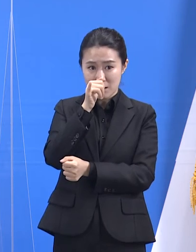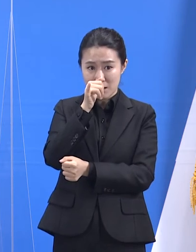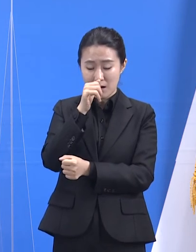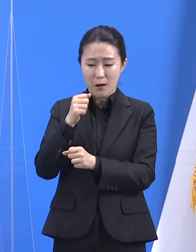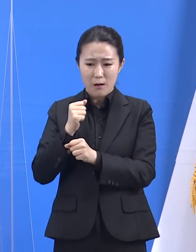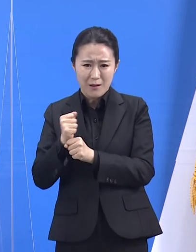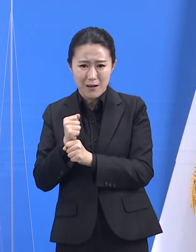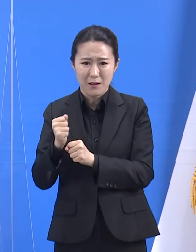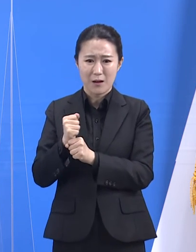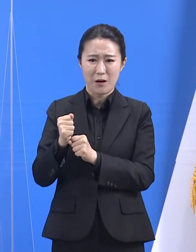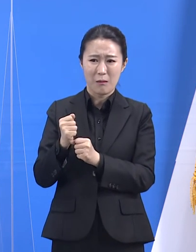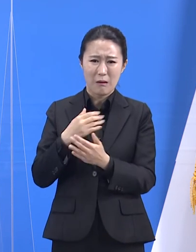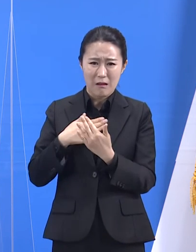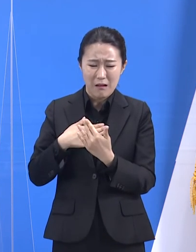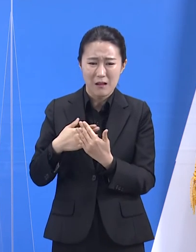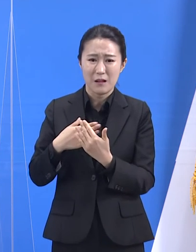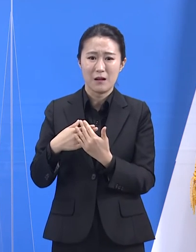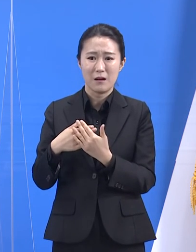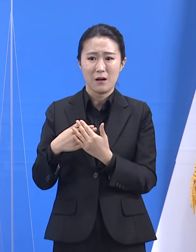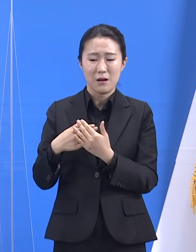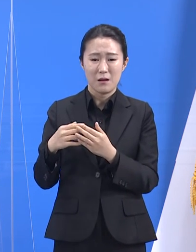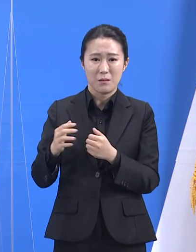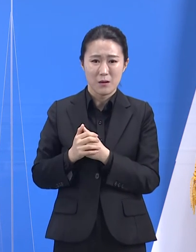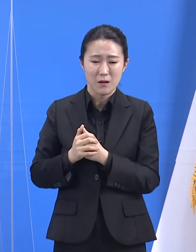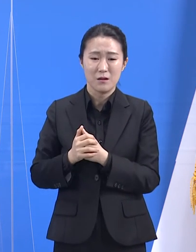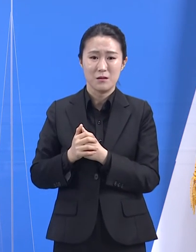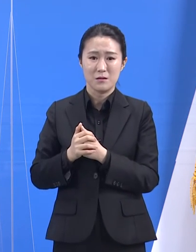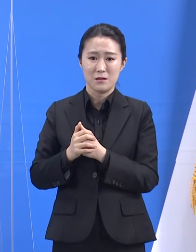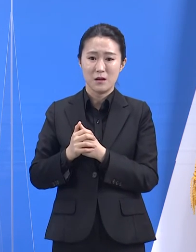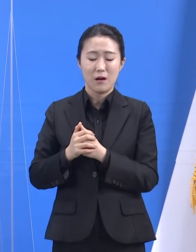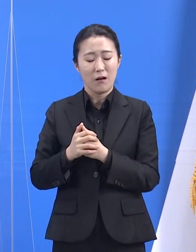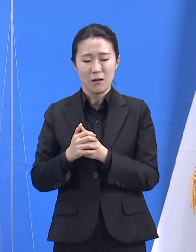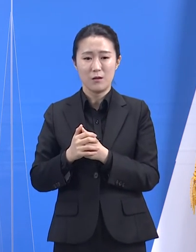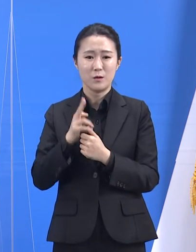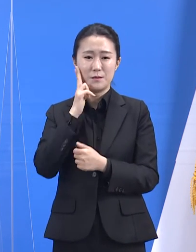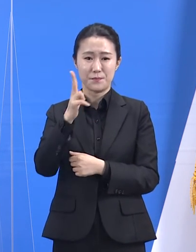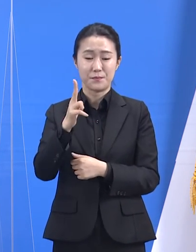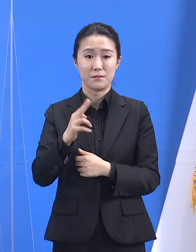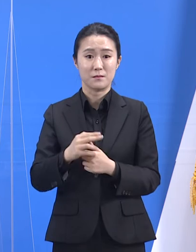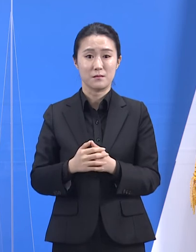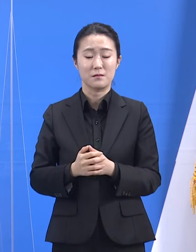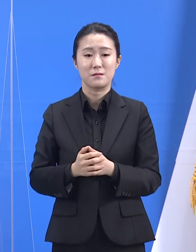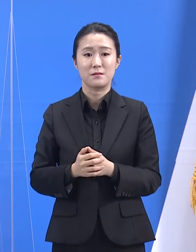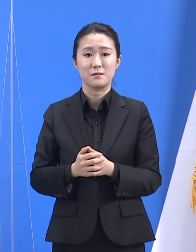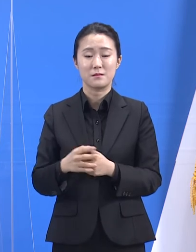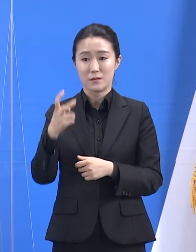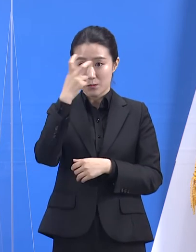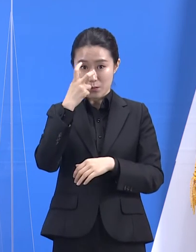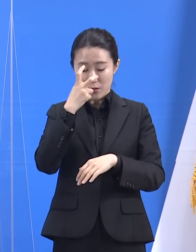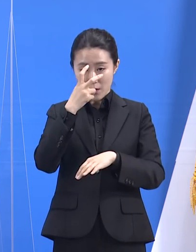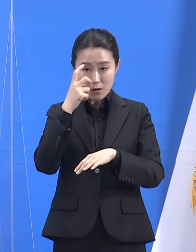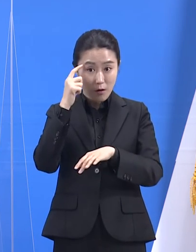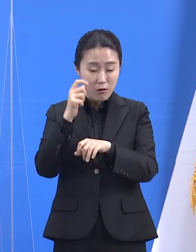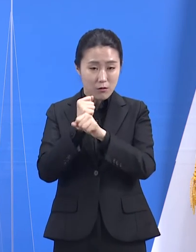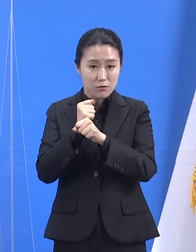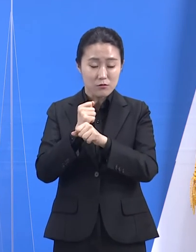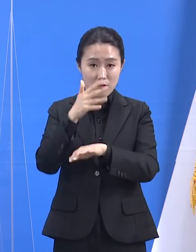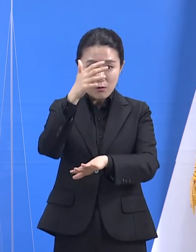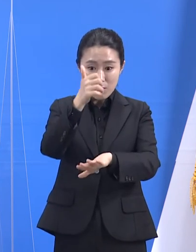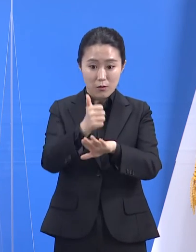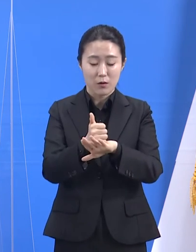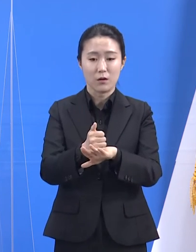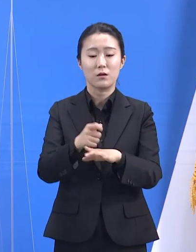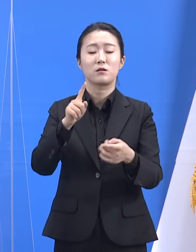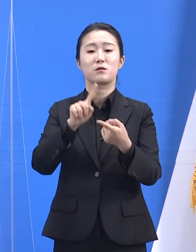정도가 겪어보지 않으면 상상하기 어렵다고 합니다. 각종 조사 연구들은 일관되게 이